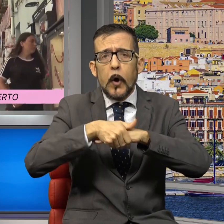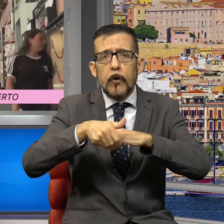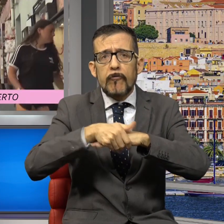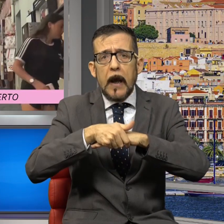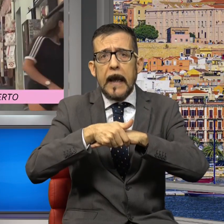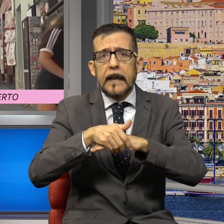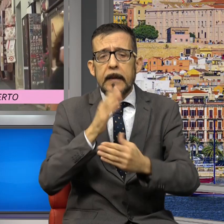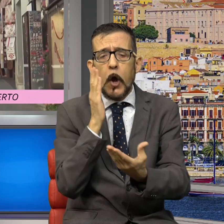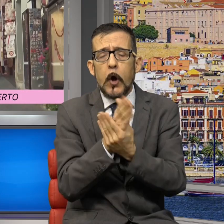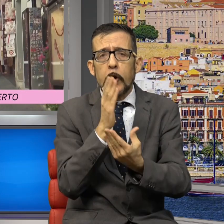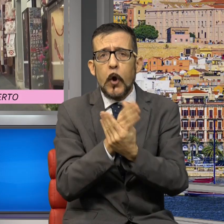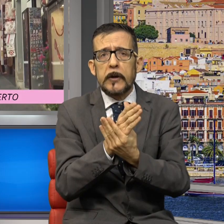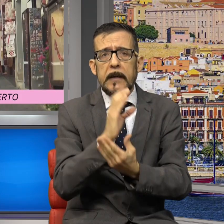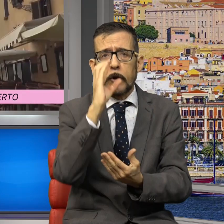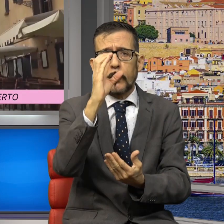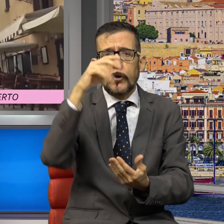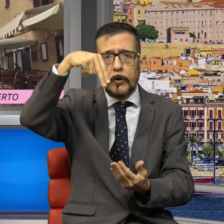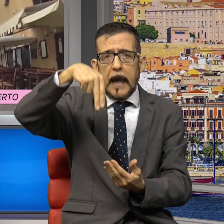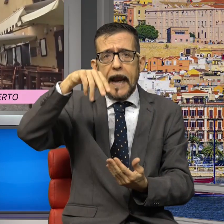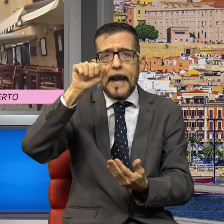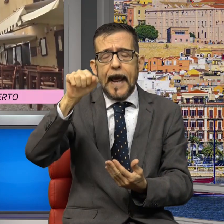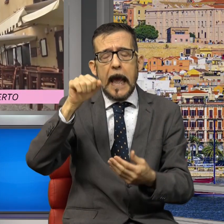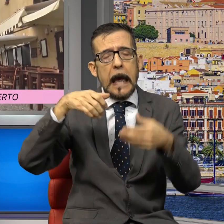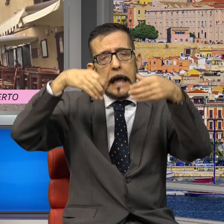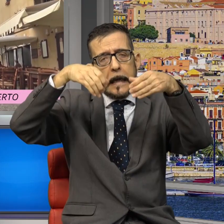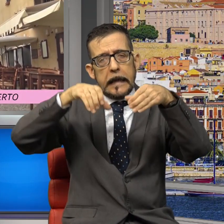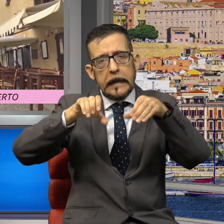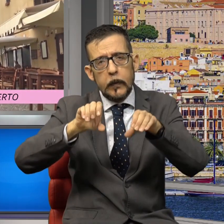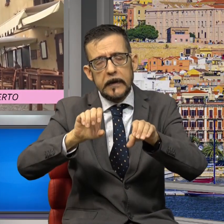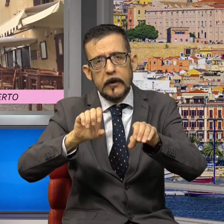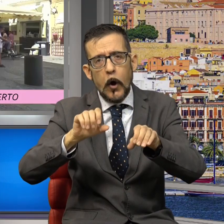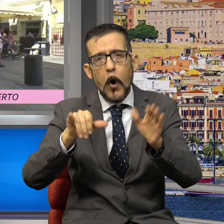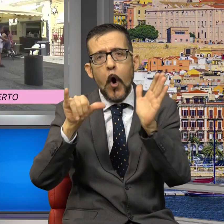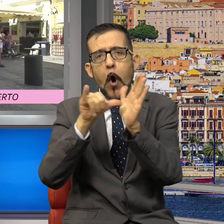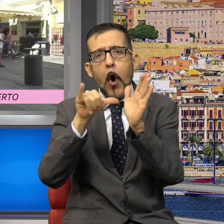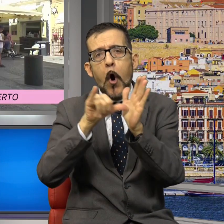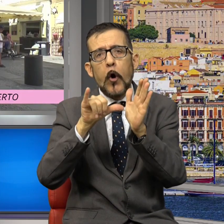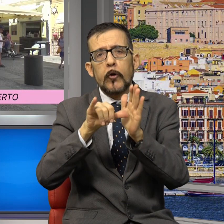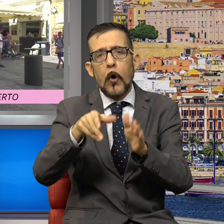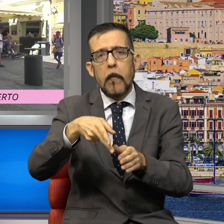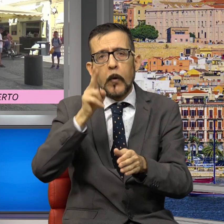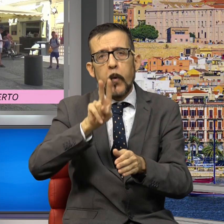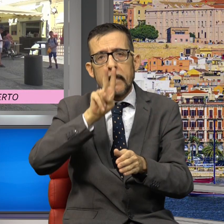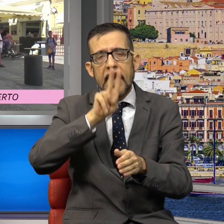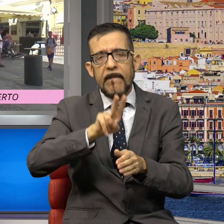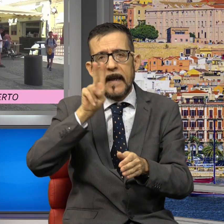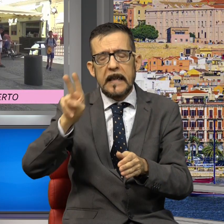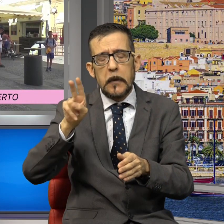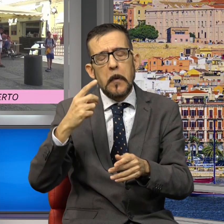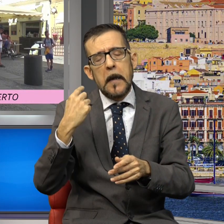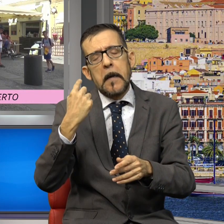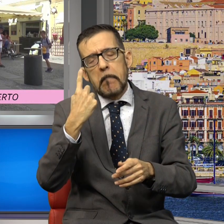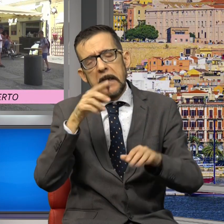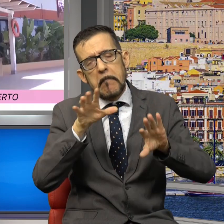della CNA evidenzia un'interrotta tendenza di riduzione, a partire da ottobre 2022, prima moderato, meno 0,3%,